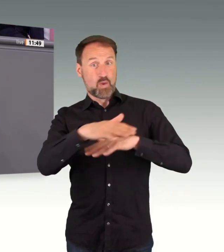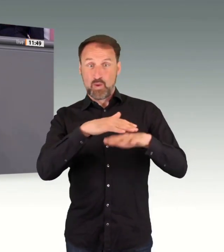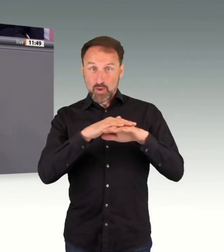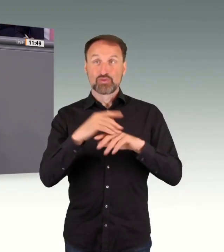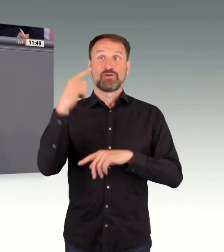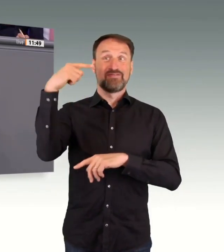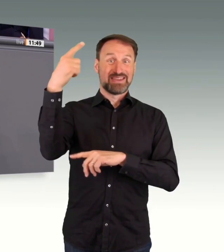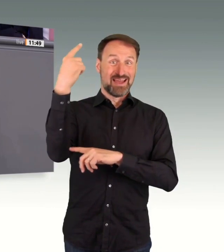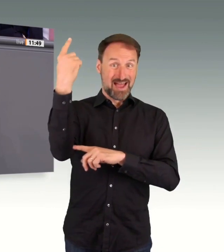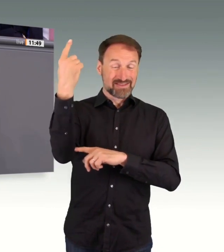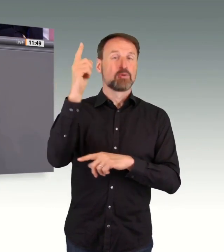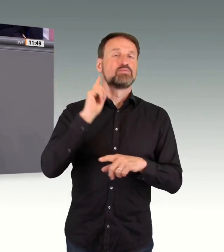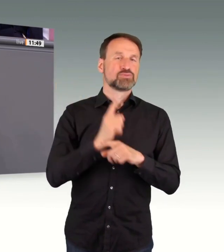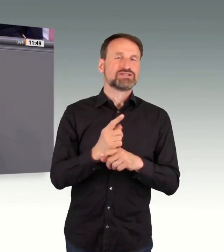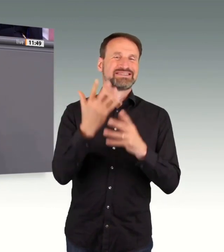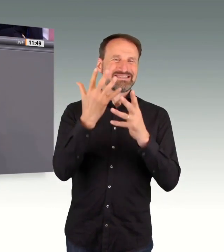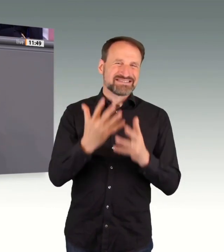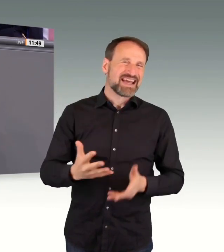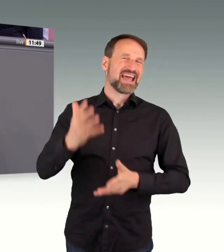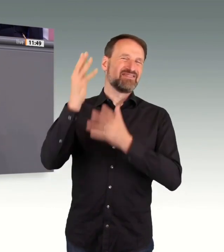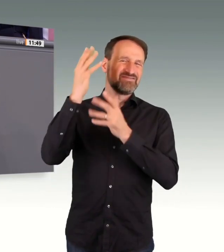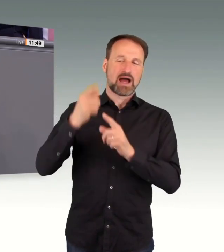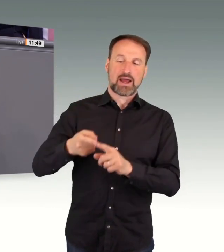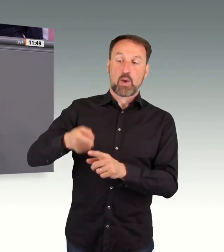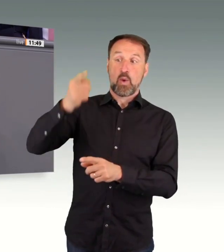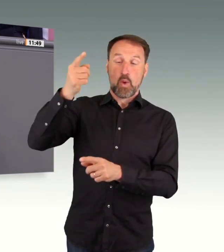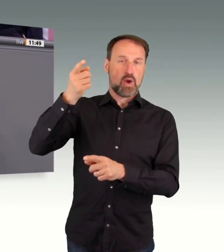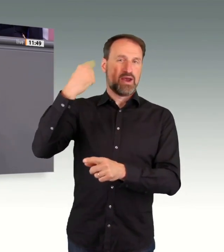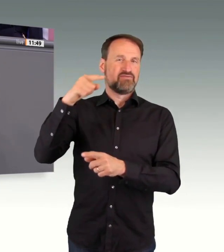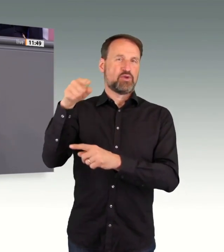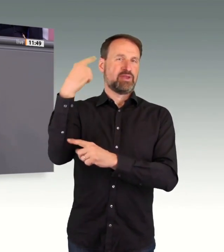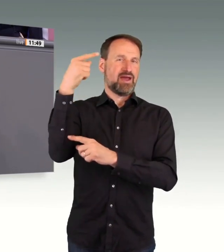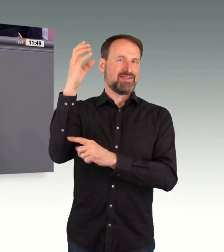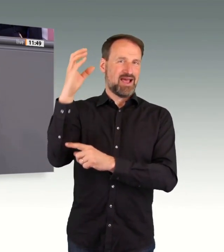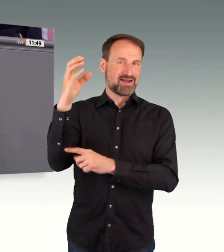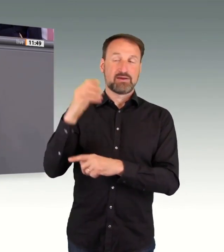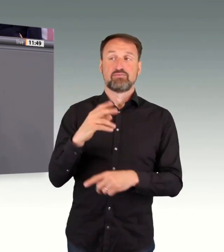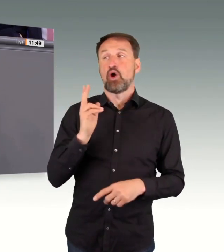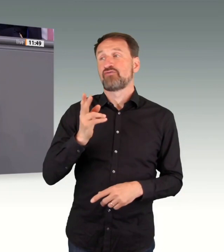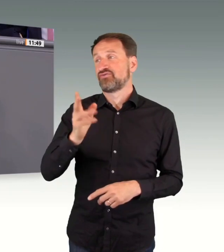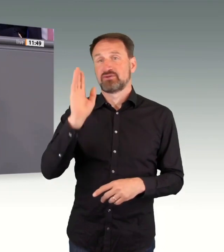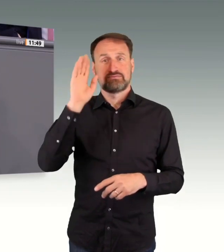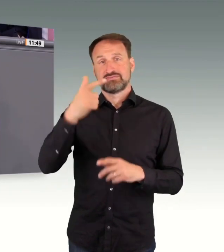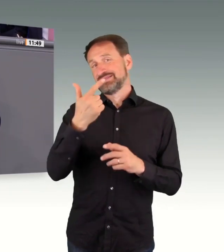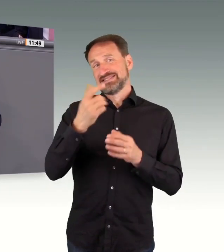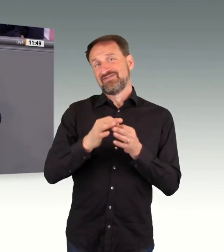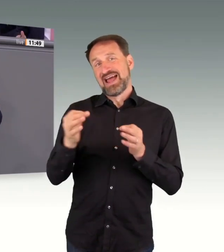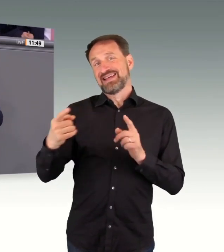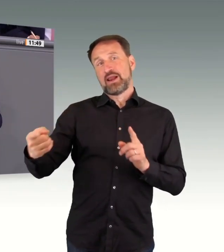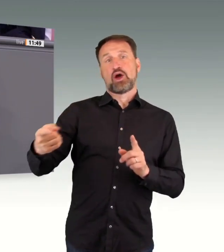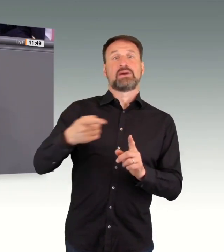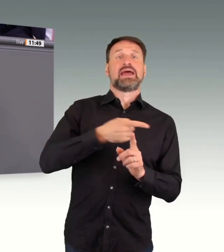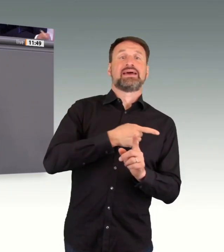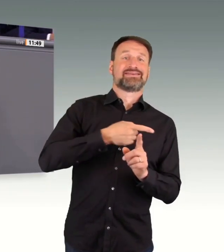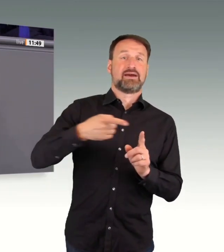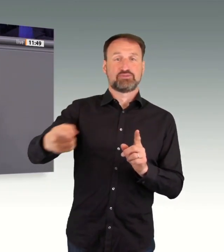zehnfache Höhe der Anlage betragen muss. Das sind häufig zwei Kilometer. Und ich frage Sie, wo sollen